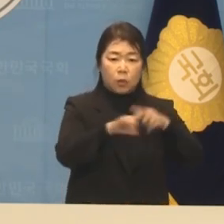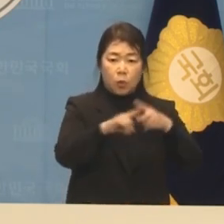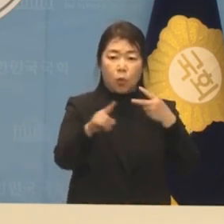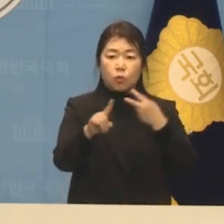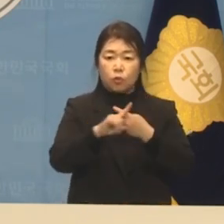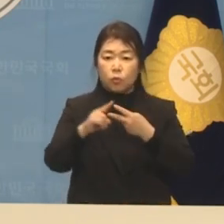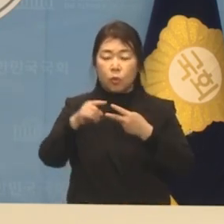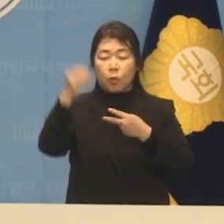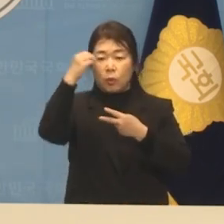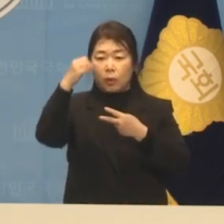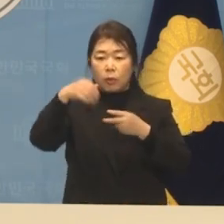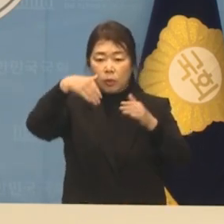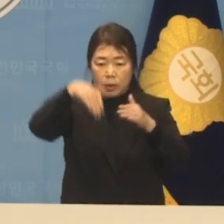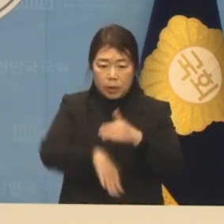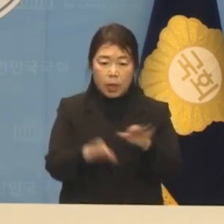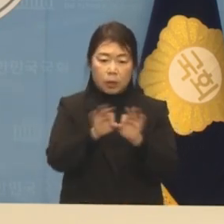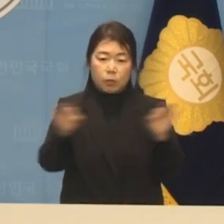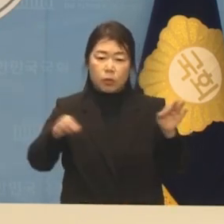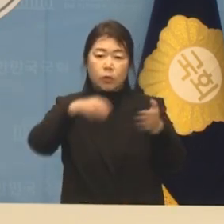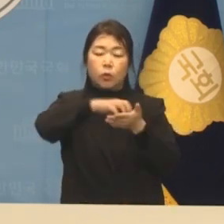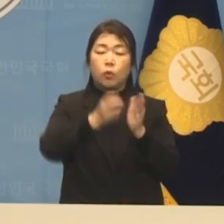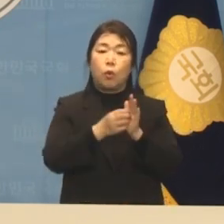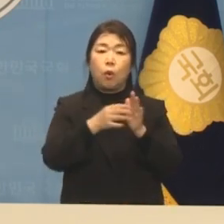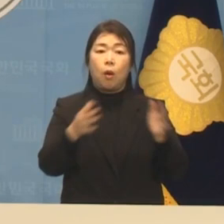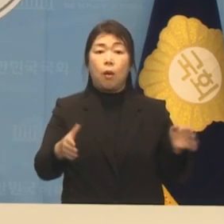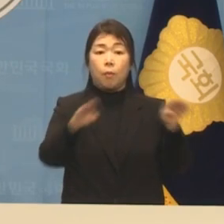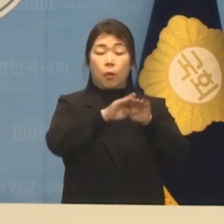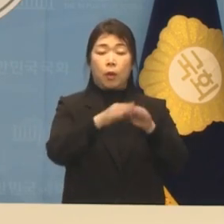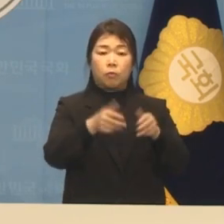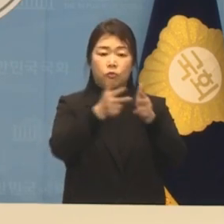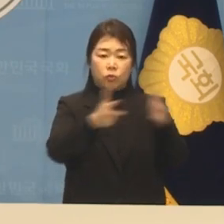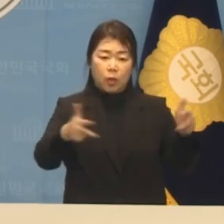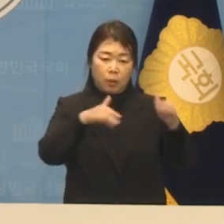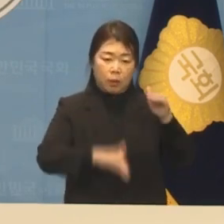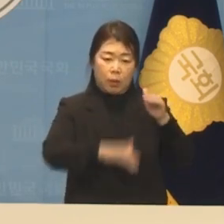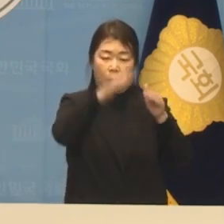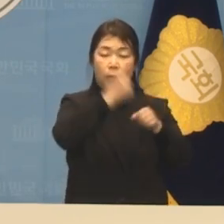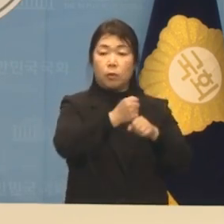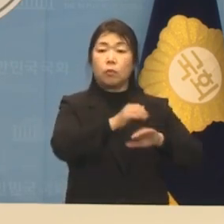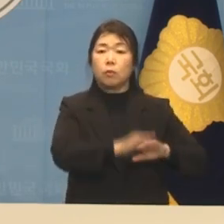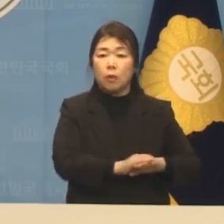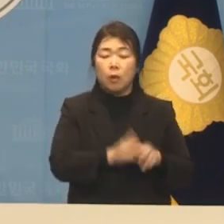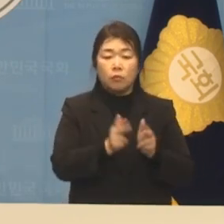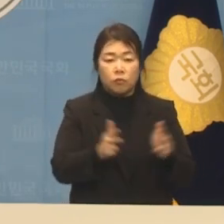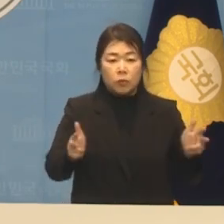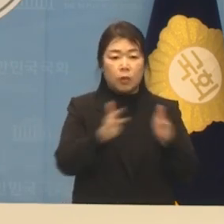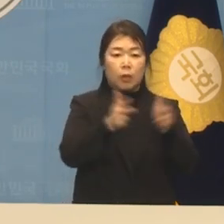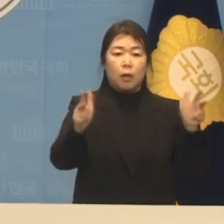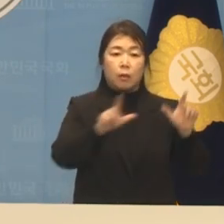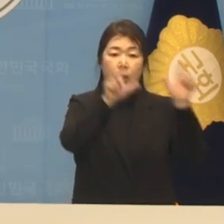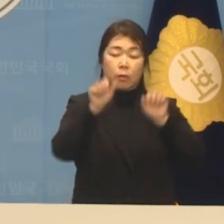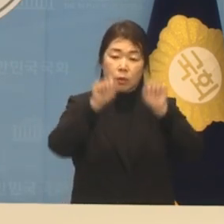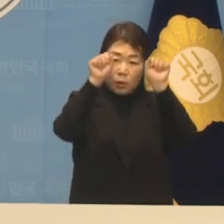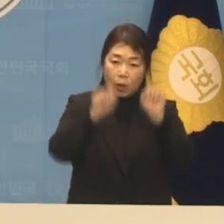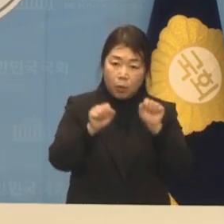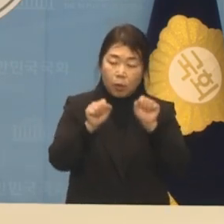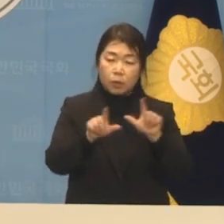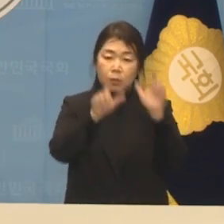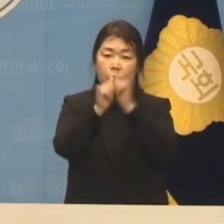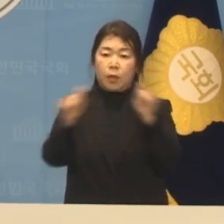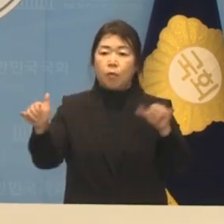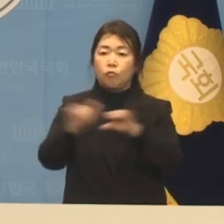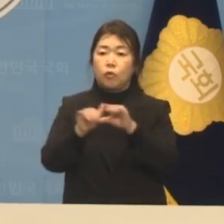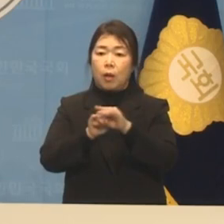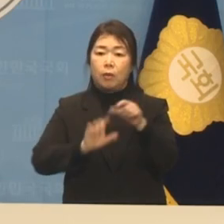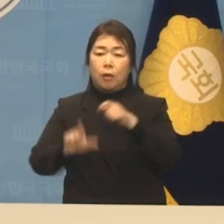지하 10층 규모의 복합체육문화 주차타워를 건설하여 주차와 생활체육, 주민 문화의 질을